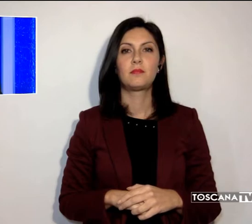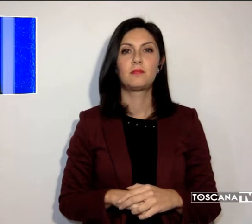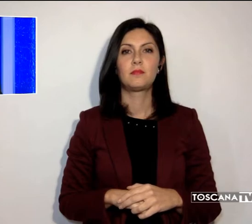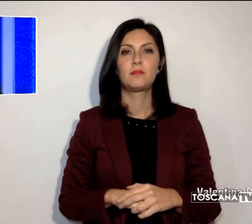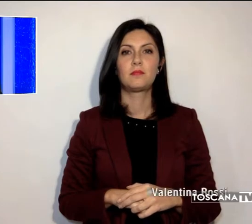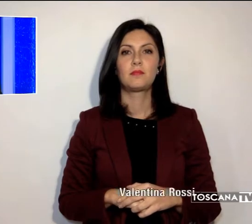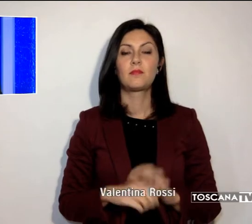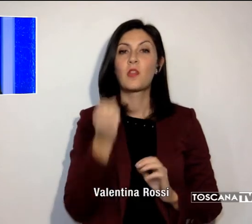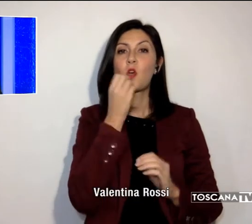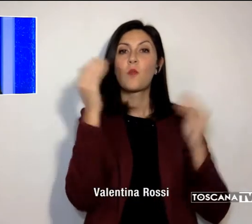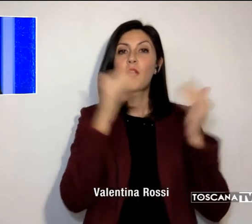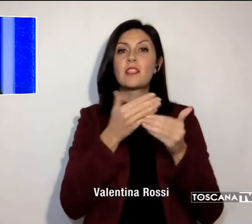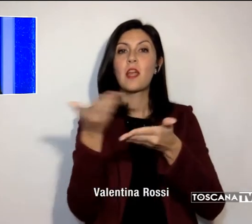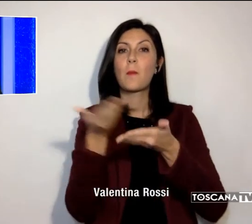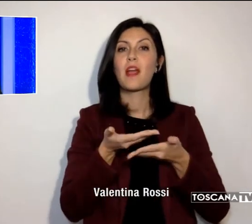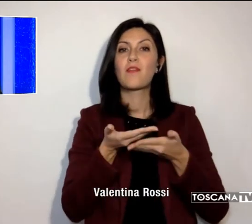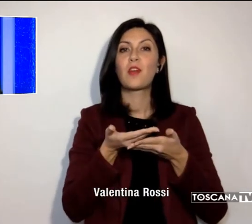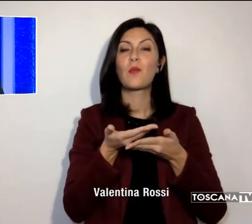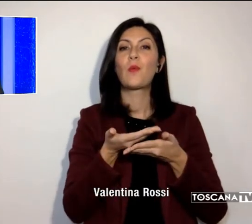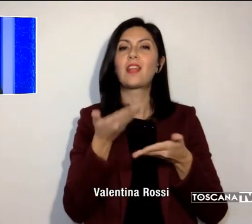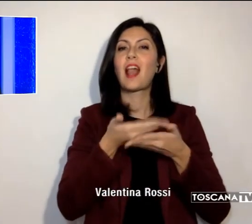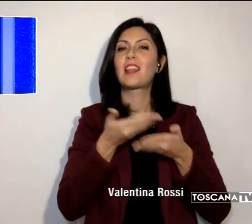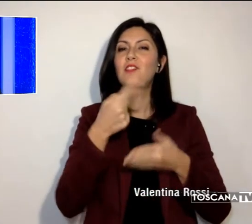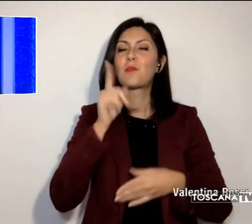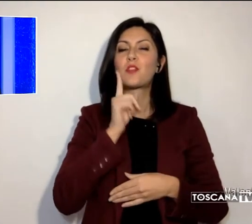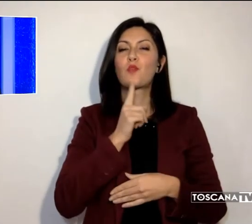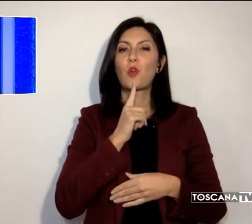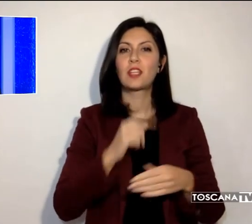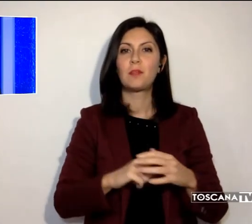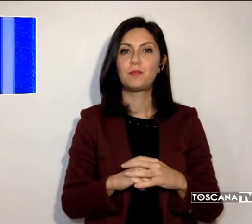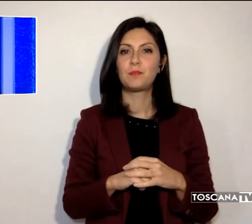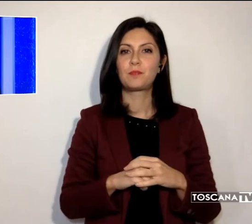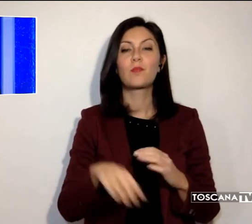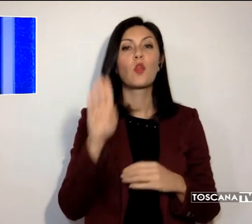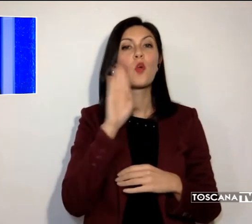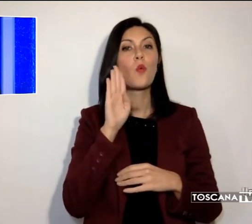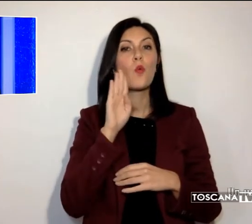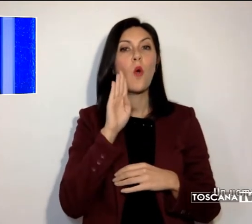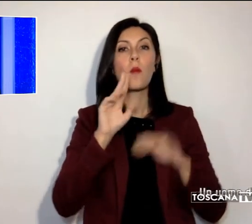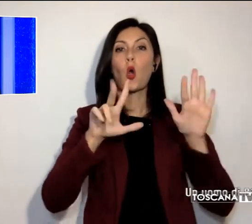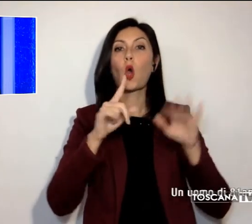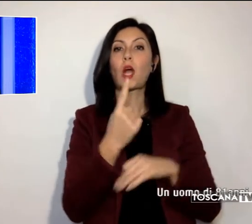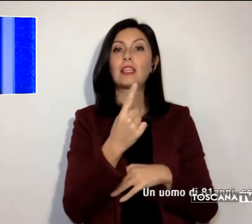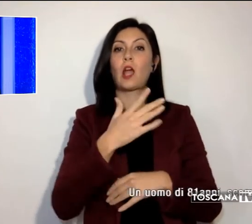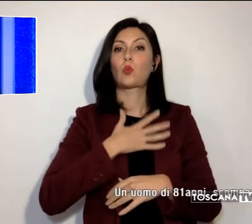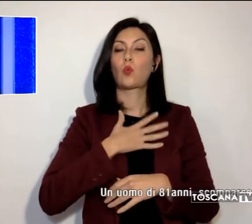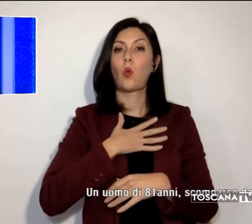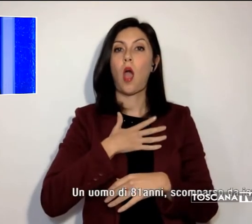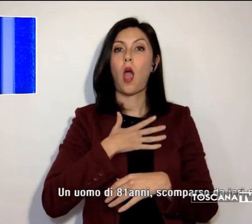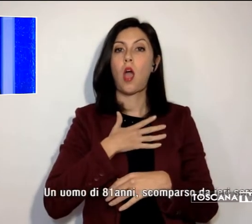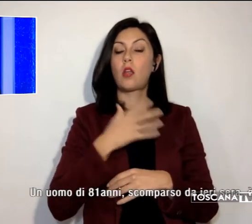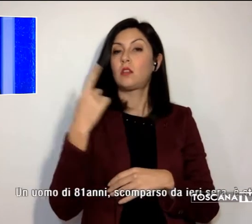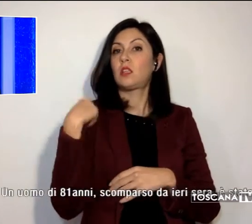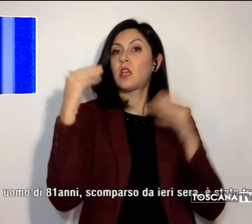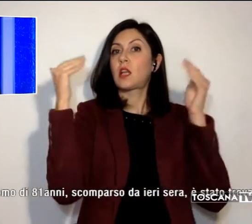Buonasera, bentrovati al TG Persordi. Un uomo di 81 anni, scomparso da ieri sera,